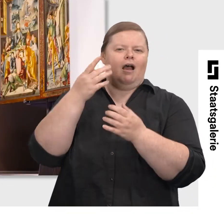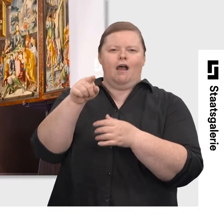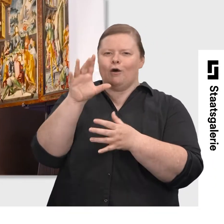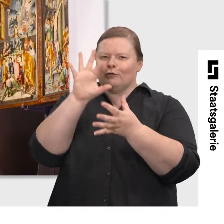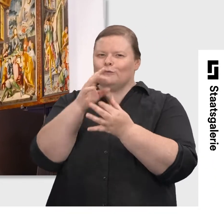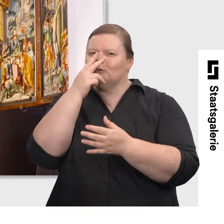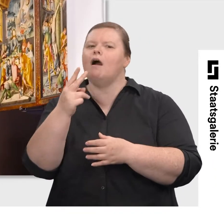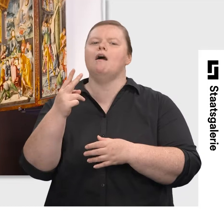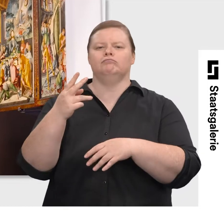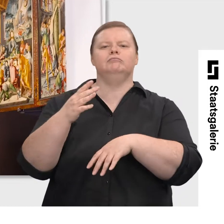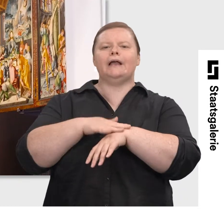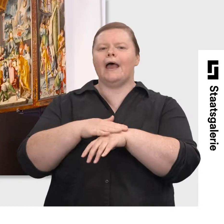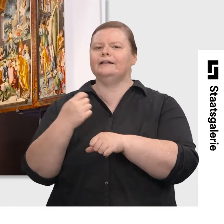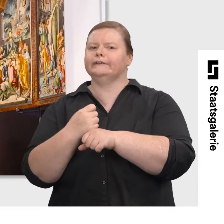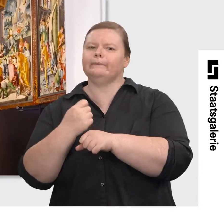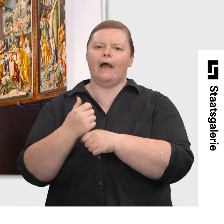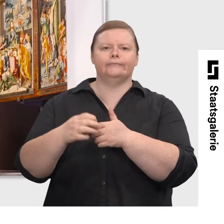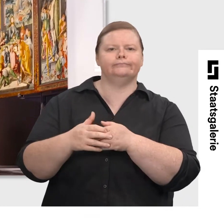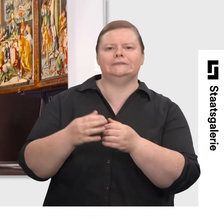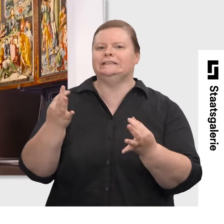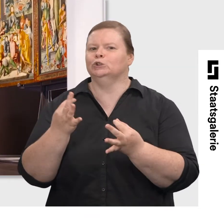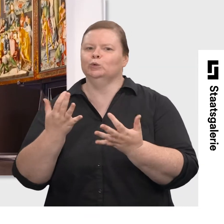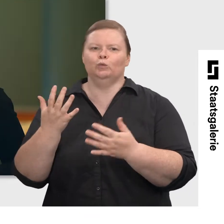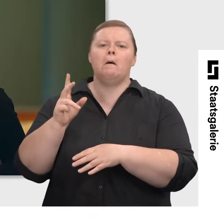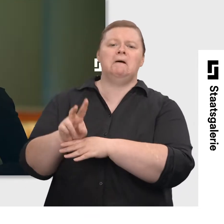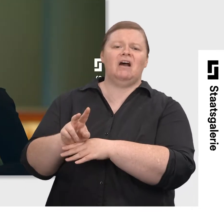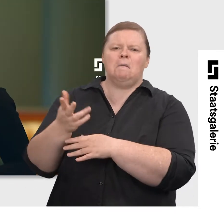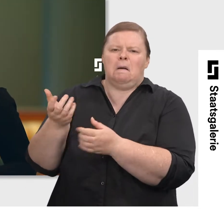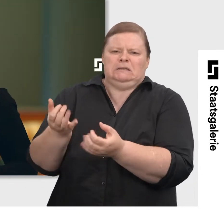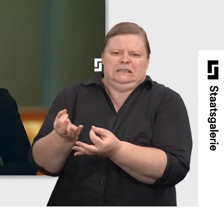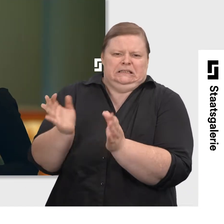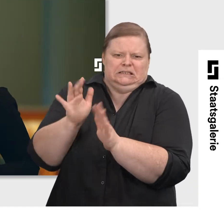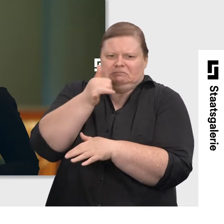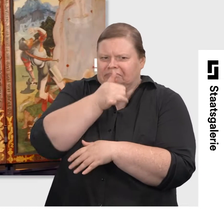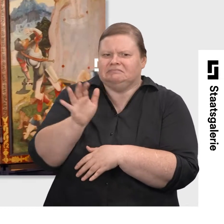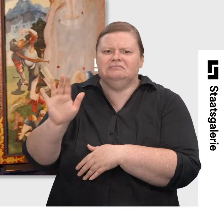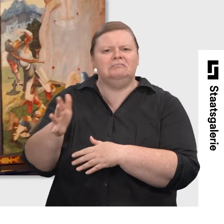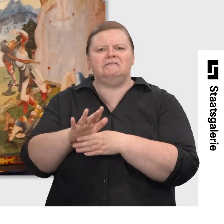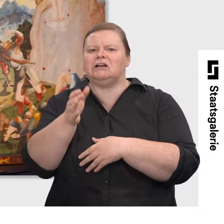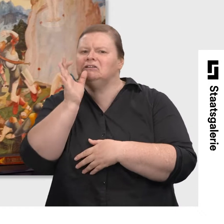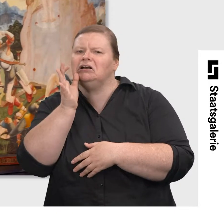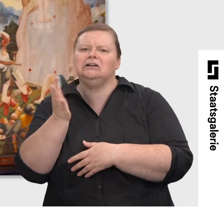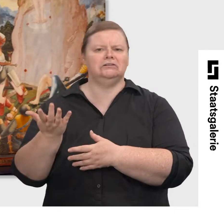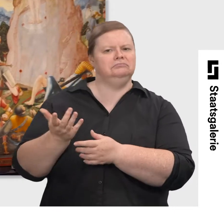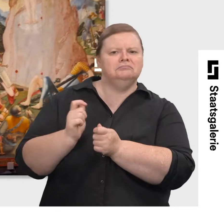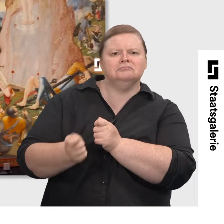vertreibt man sich die Zeit am besten, wenn man etwas bewachen sollte und denkt, es passiert nichts mehr. Man trinkt und spielt Karten.